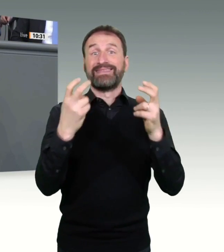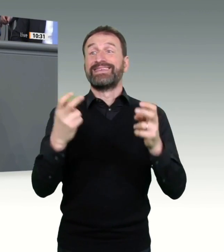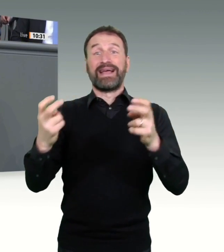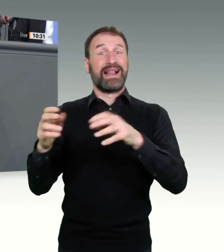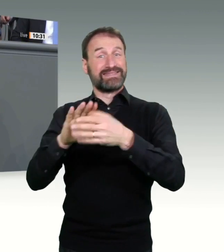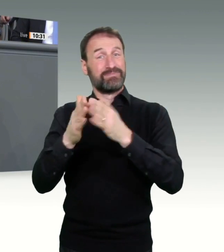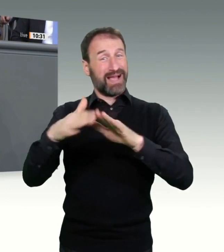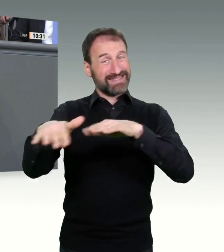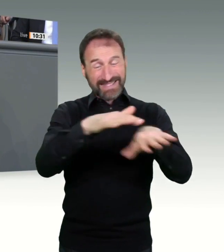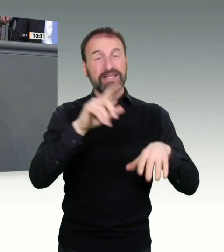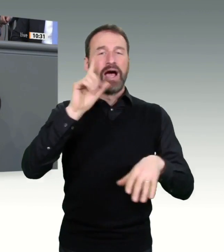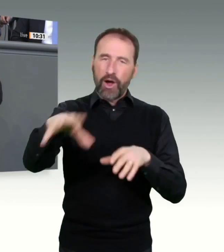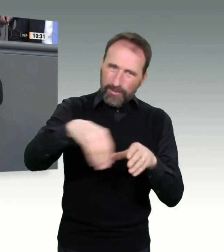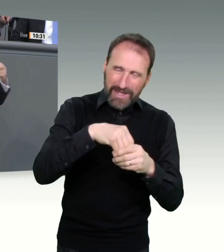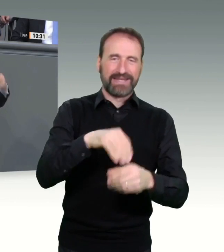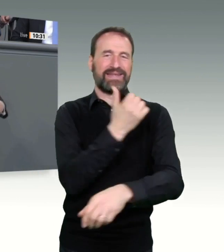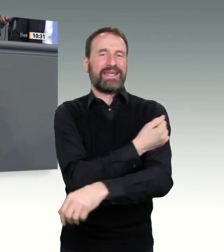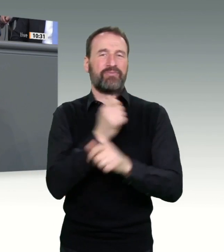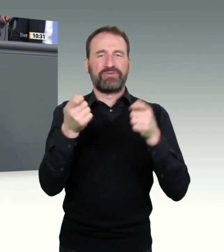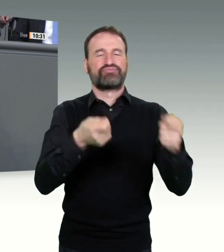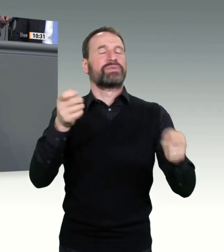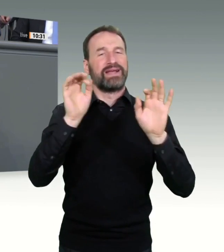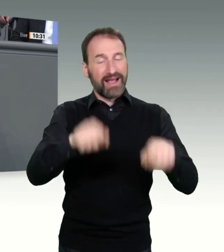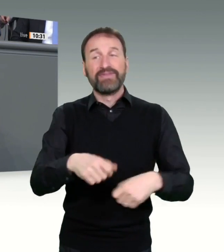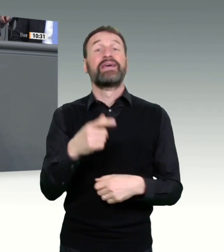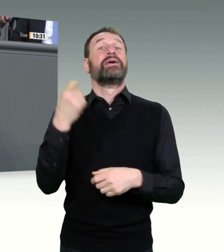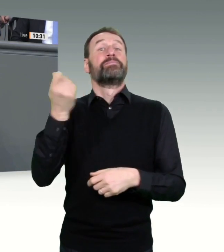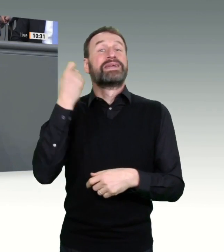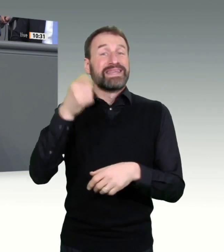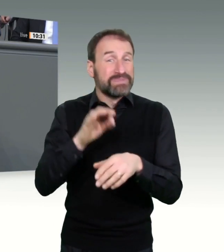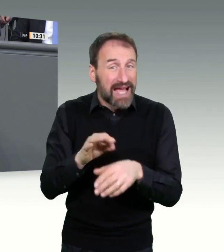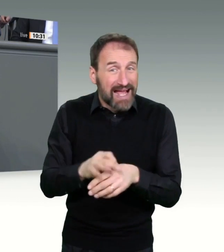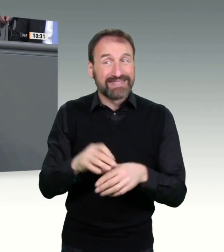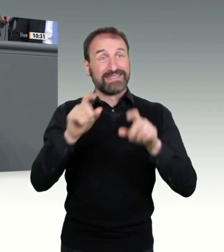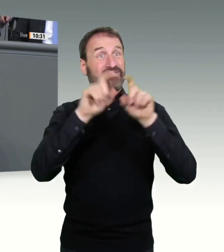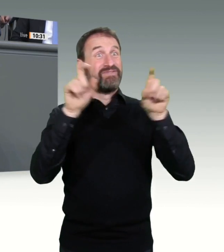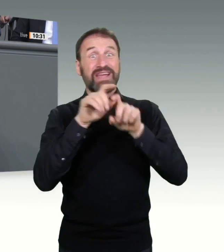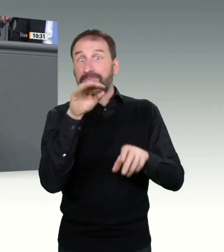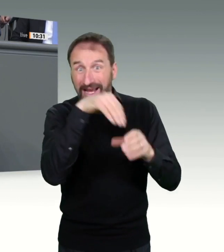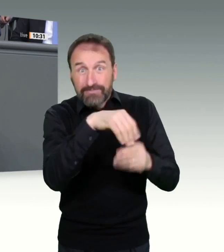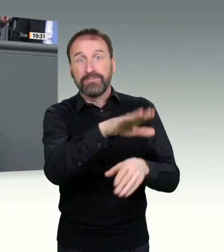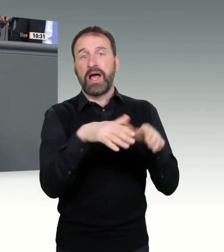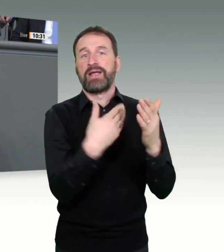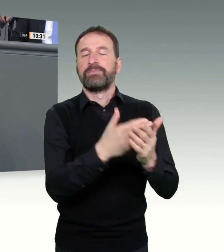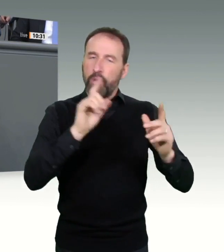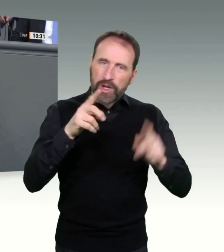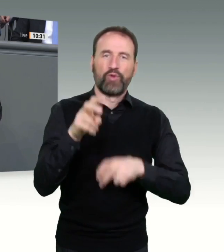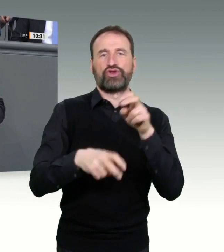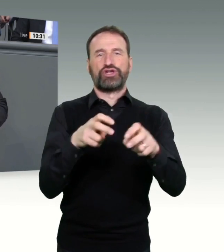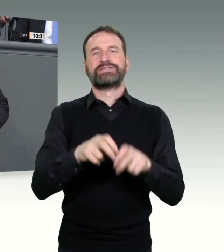der Betriebsärzte zu nutzen, um das Impfgeschehen zu beschleunigen. Wenn wir die Ankündigung der Dosen sehen, dann wissen wir, dass wir für